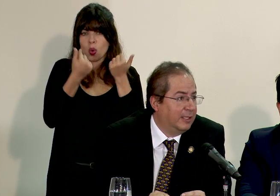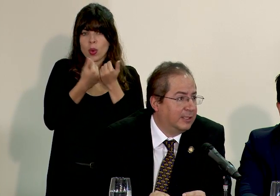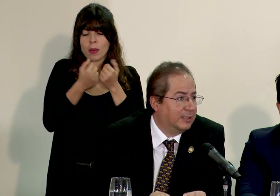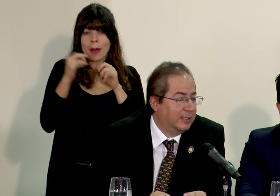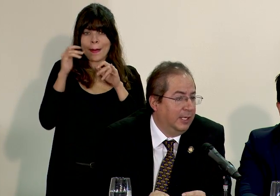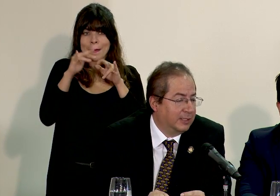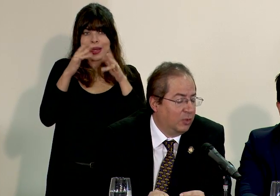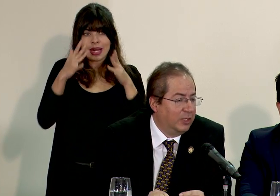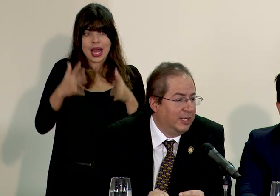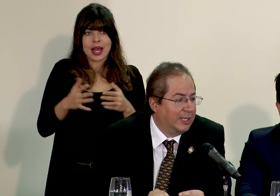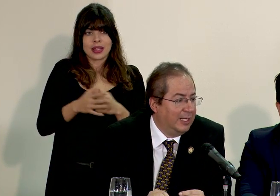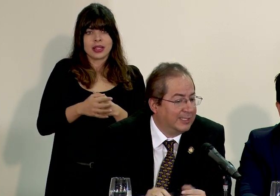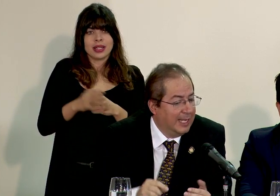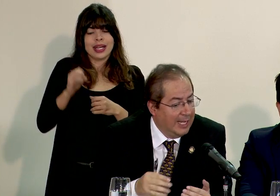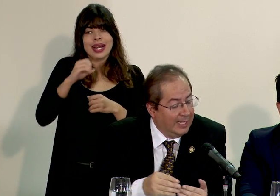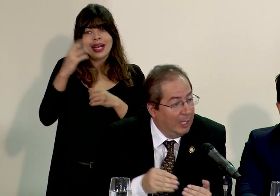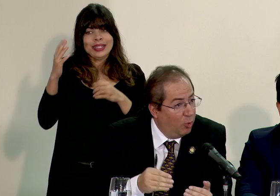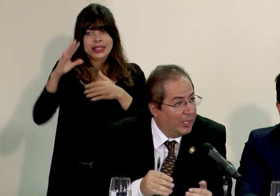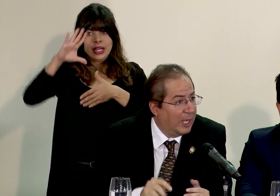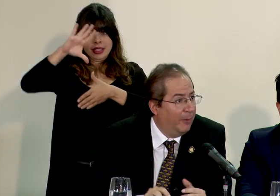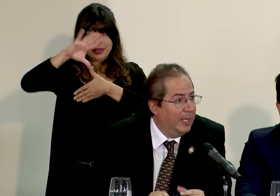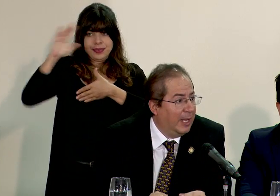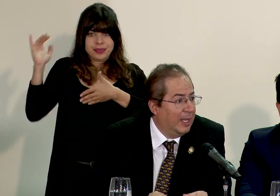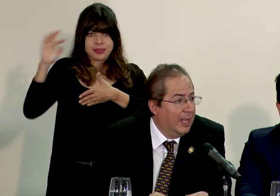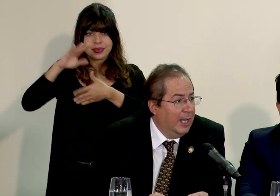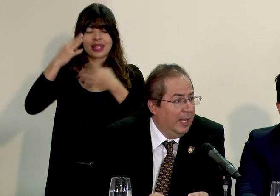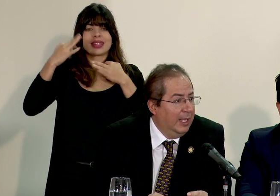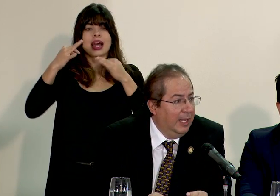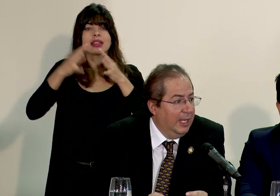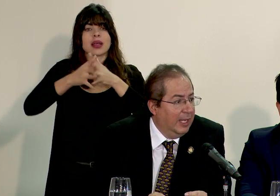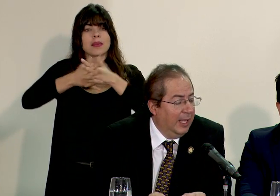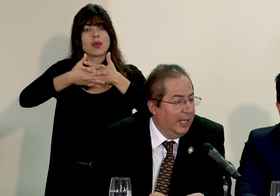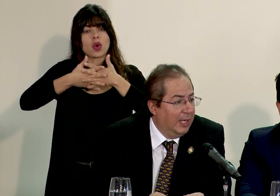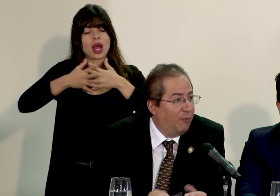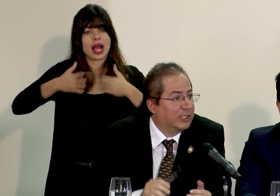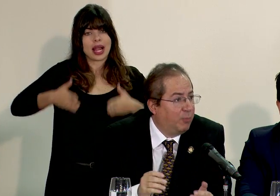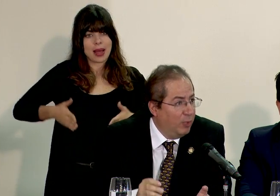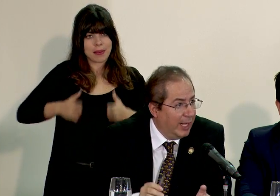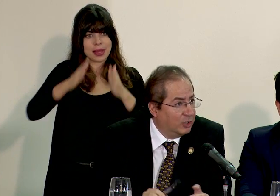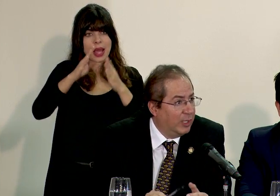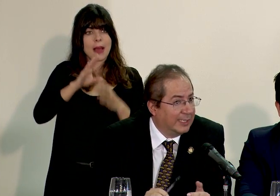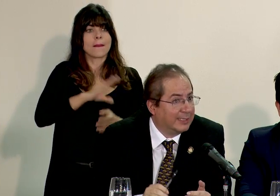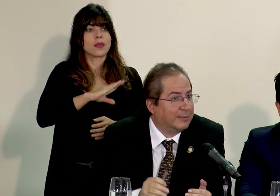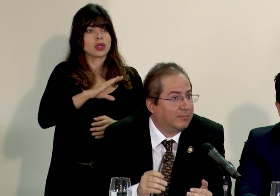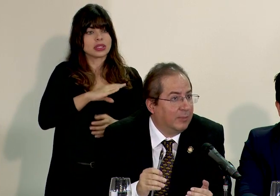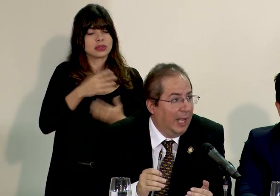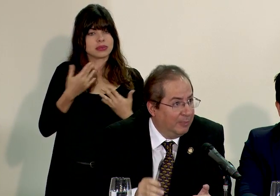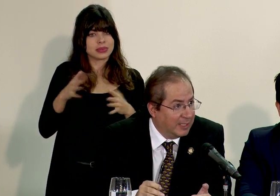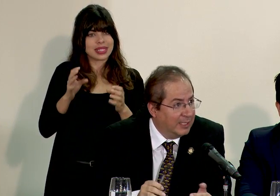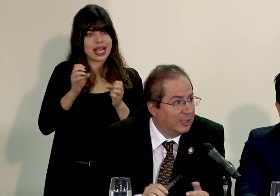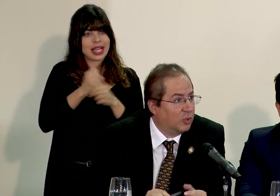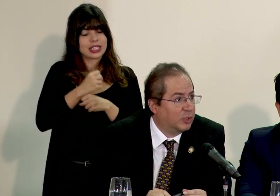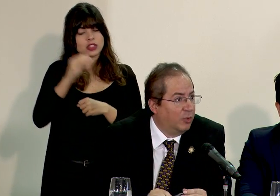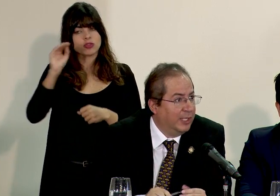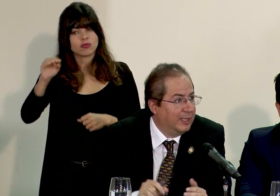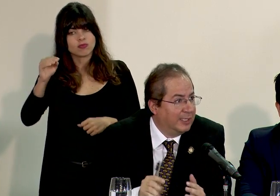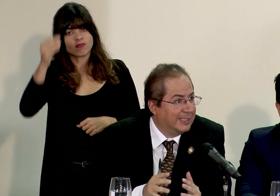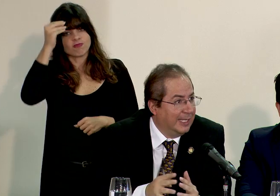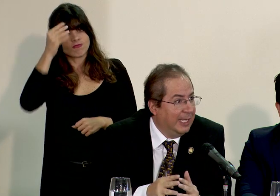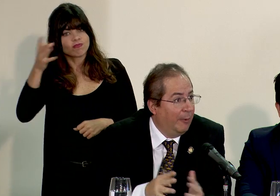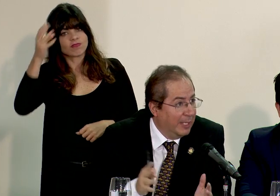migrantes extracontinentales de bloquear la vía y la fuerza pública hizo las advertencias